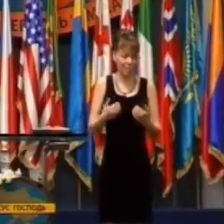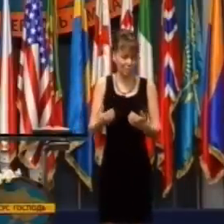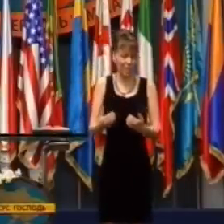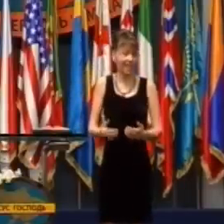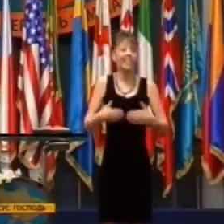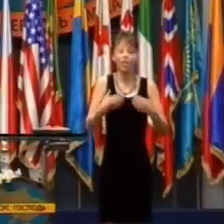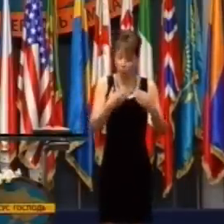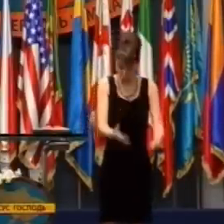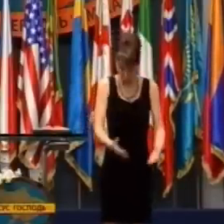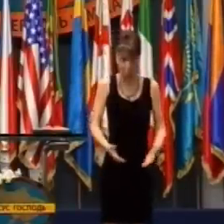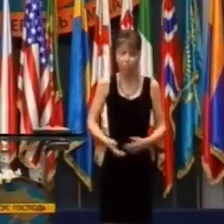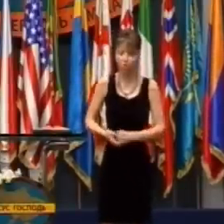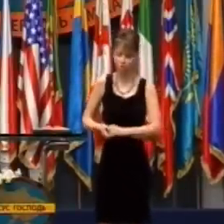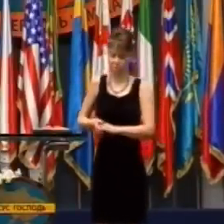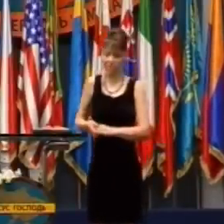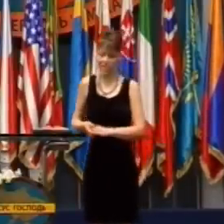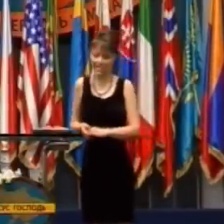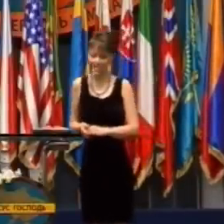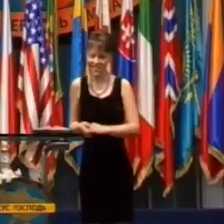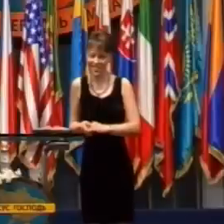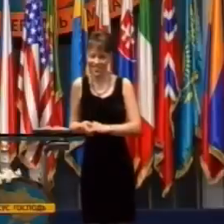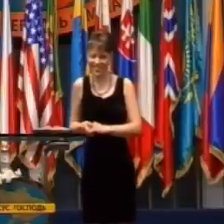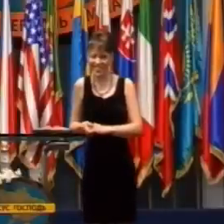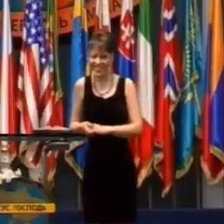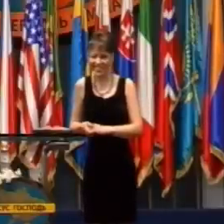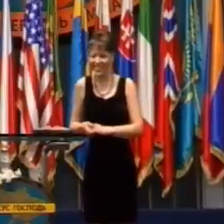sa Carrie Blake a môžem vám pomôcť.